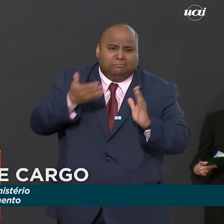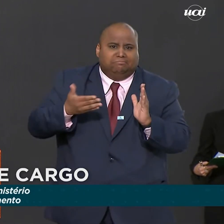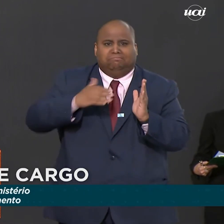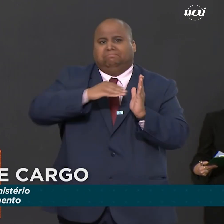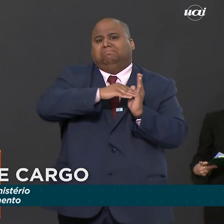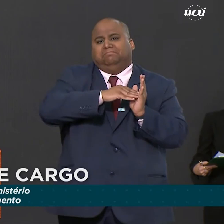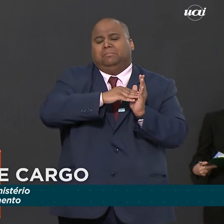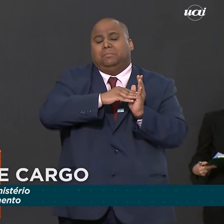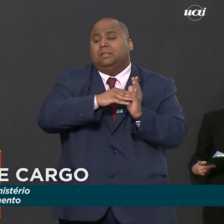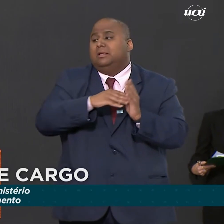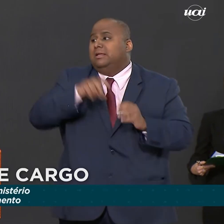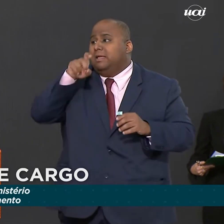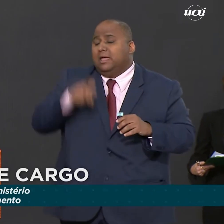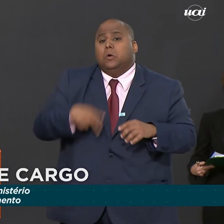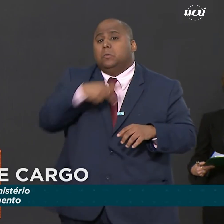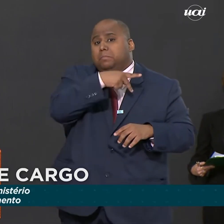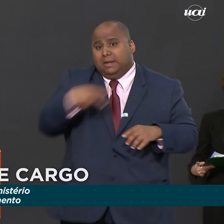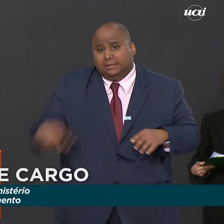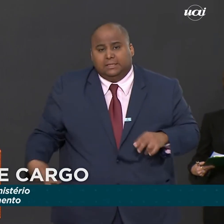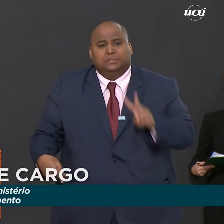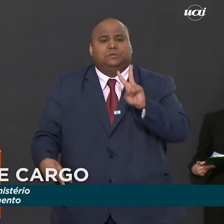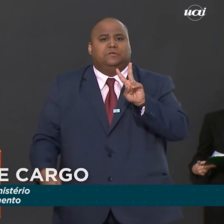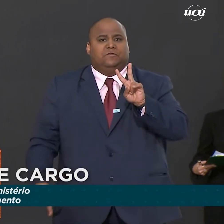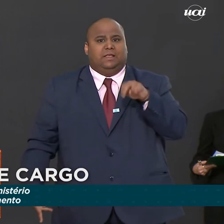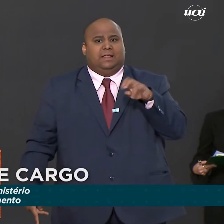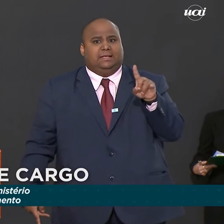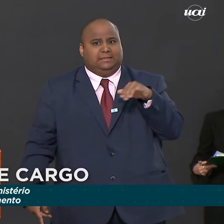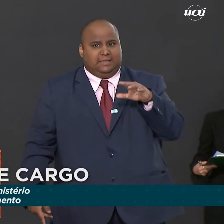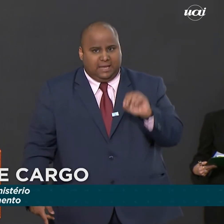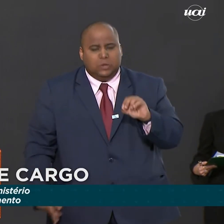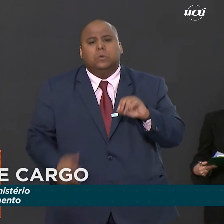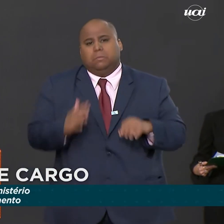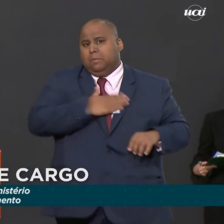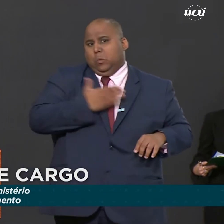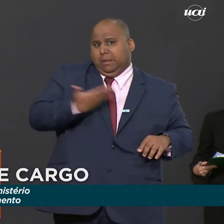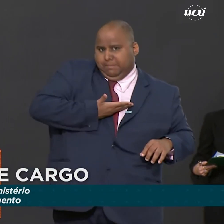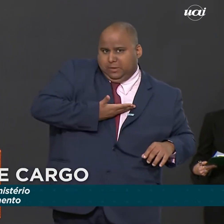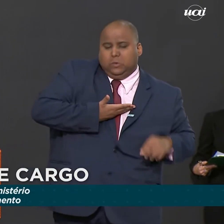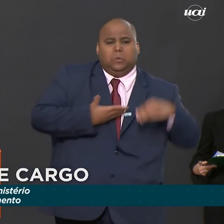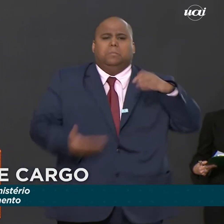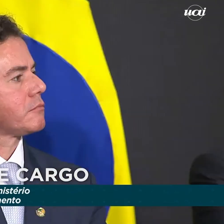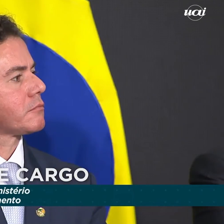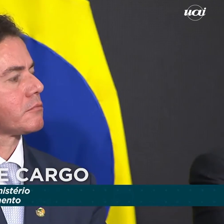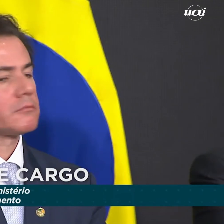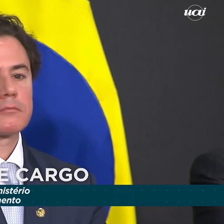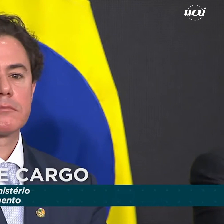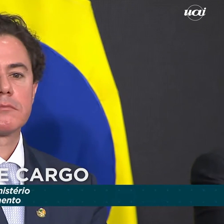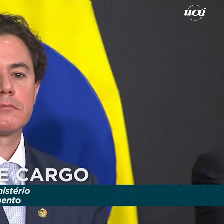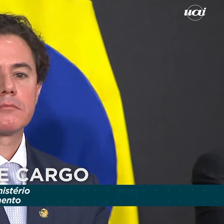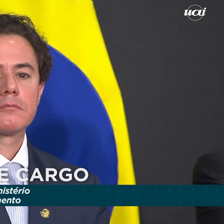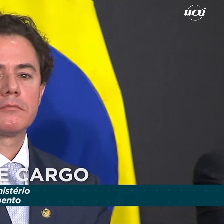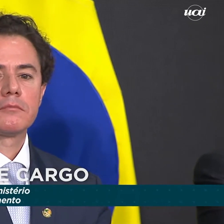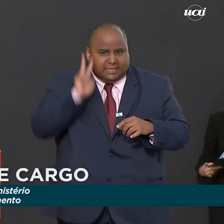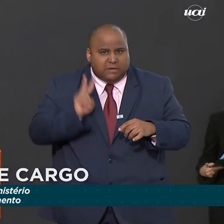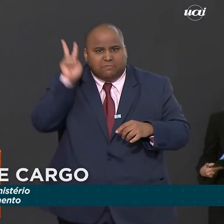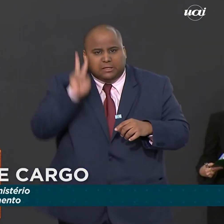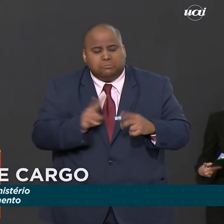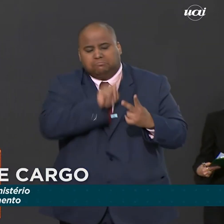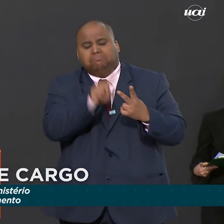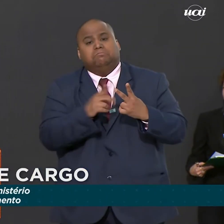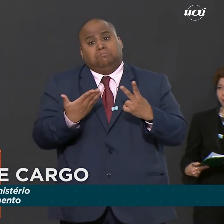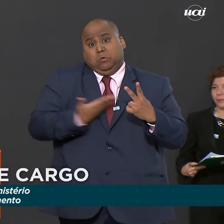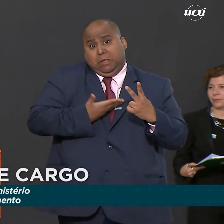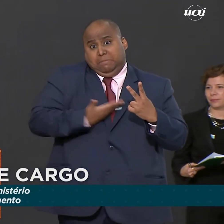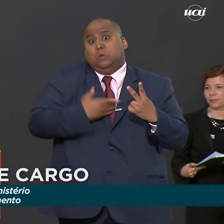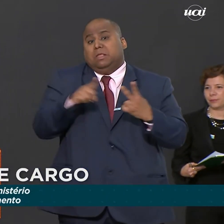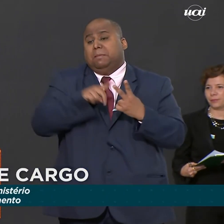Em nome do presidente em exercício veneziano, eu cumprimento meus colegas, Marcelo, Rose, querida, você também mudou o voo para